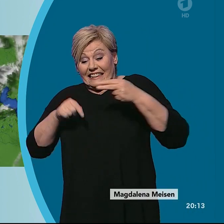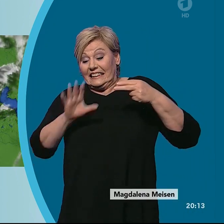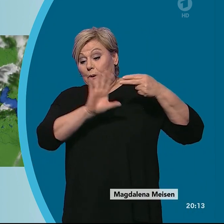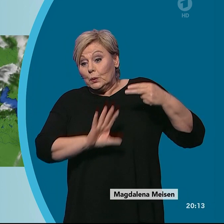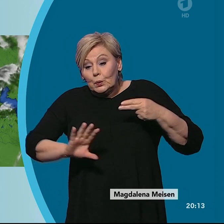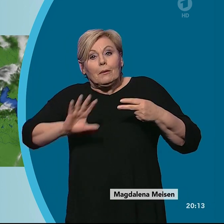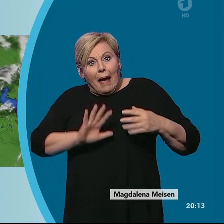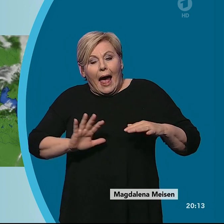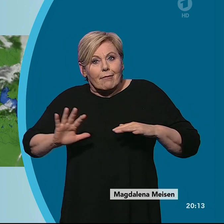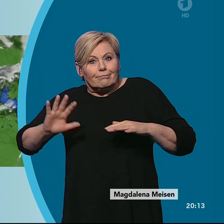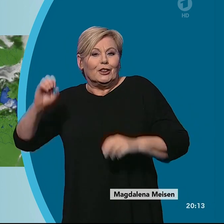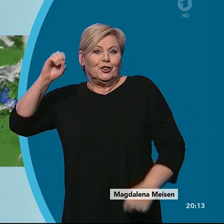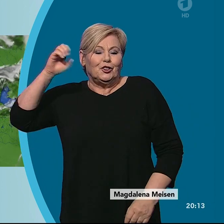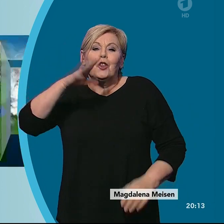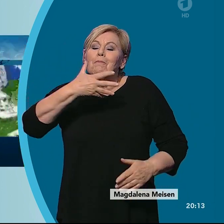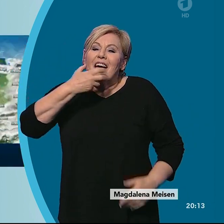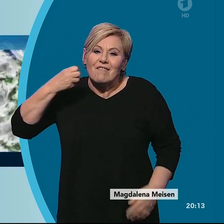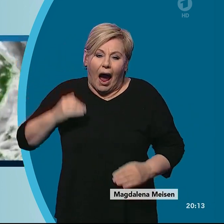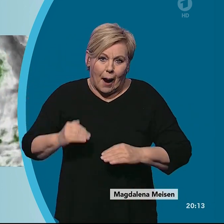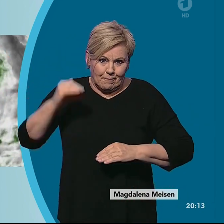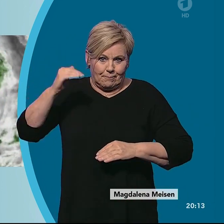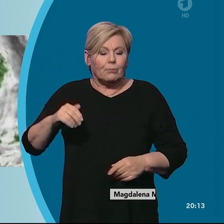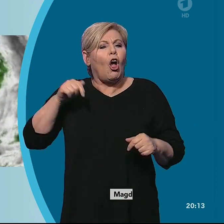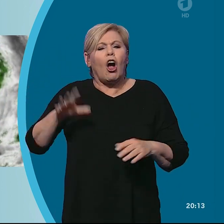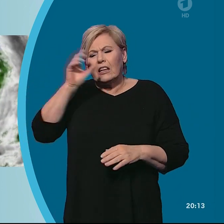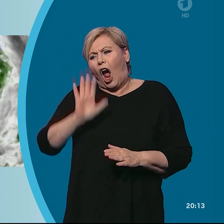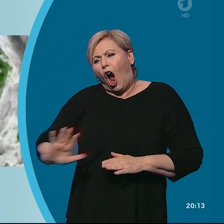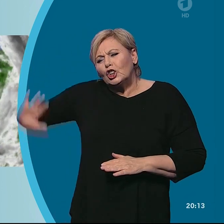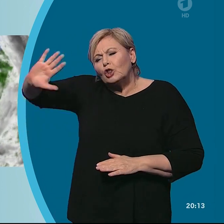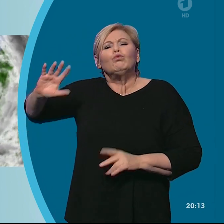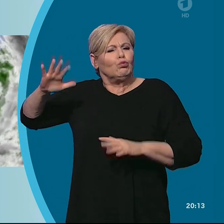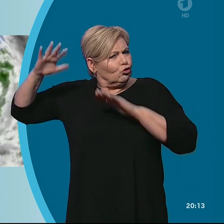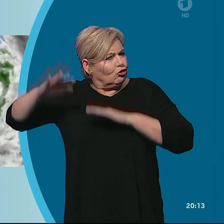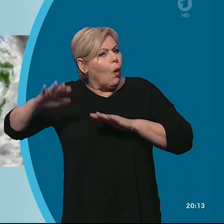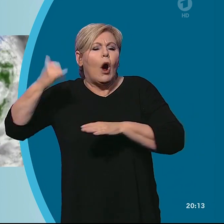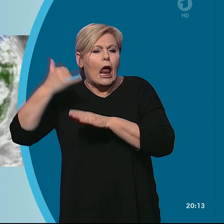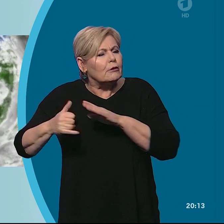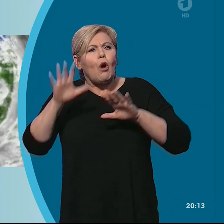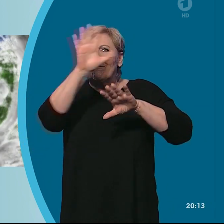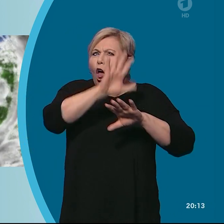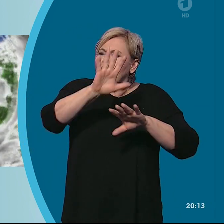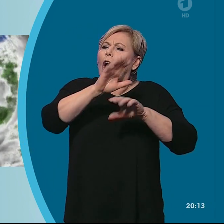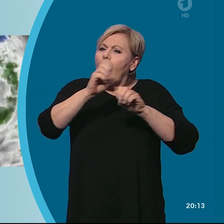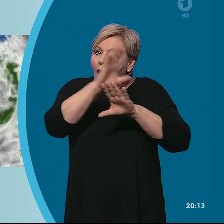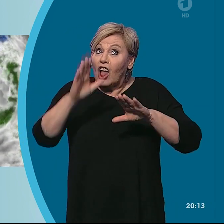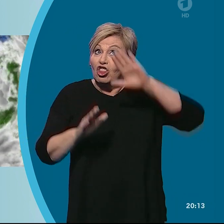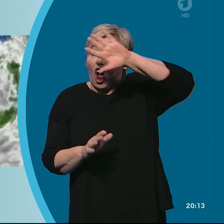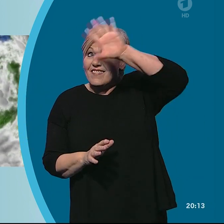sonniger und deutlich wärmer. Heute Nacht gibt es im Osten noch letzte Schauer, sonst teils wolkig, teils klar. Vor Nordwesten werden die Wolken später